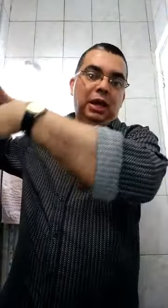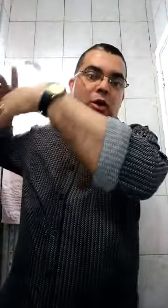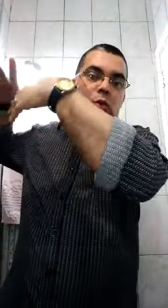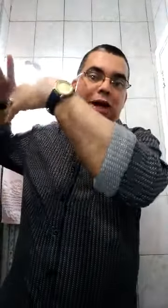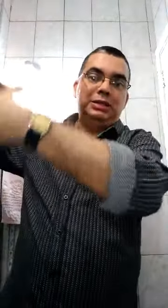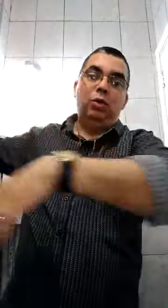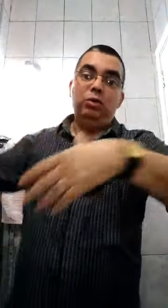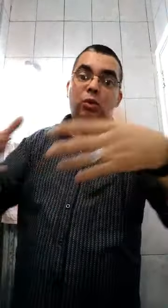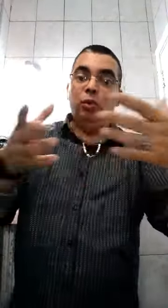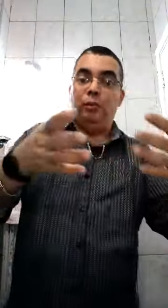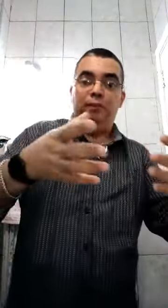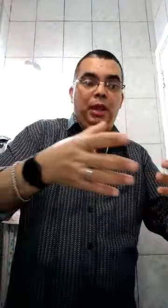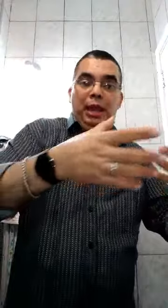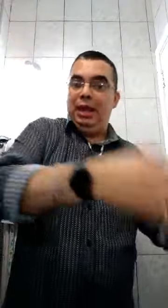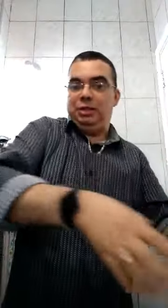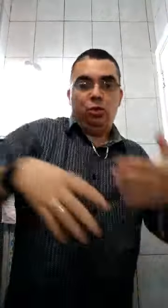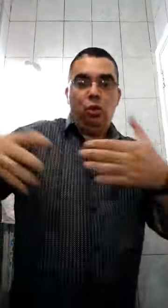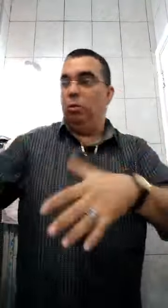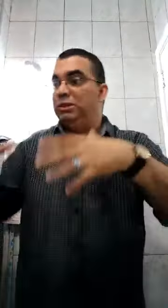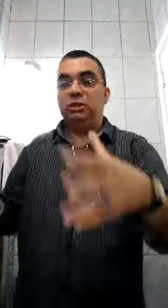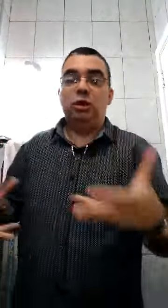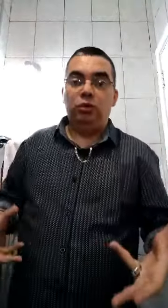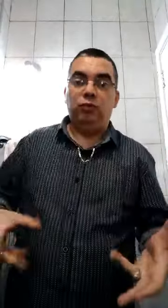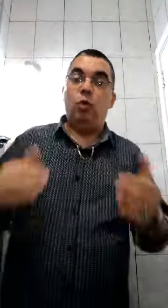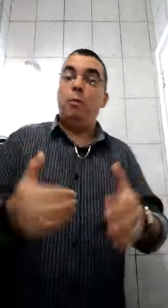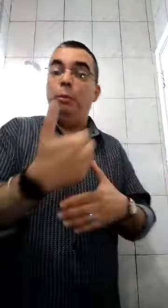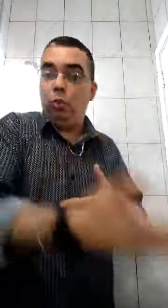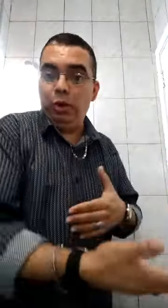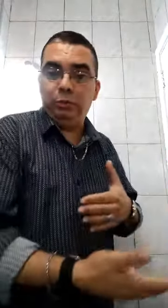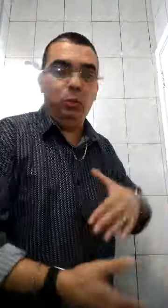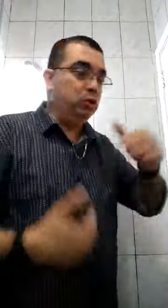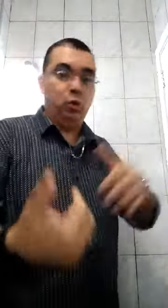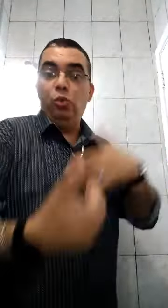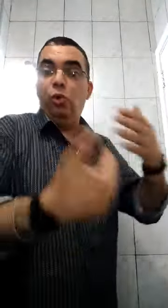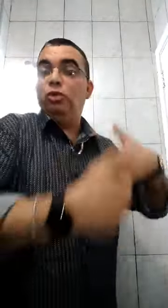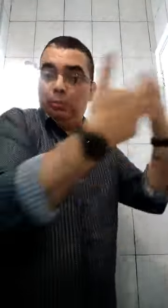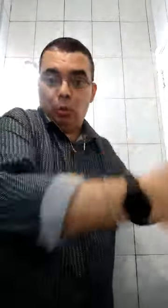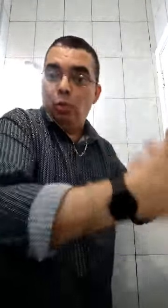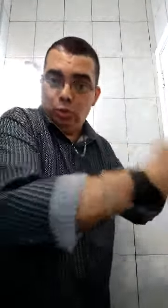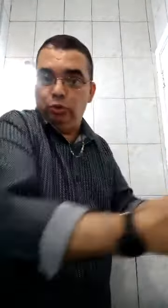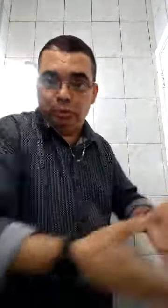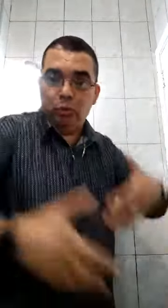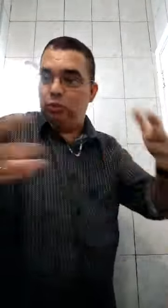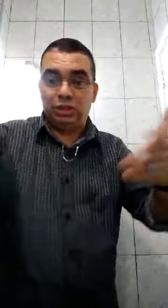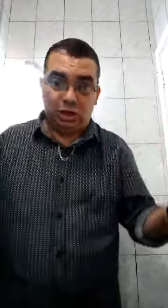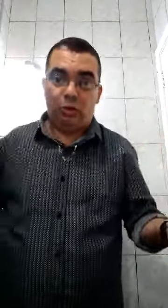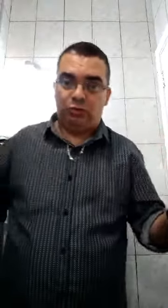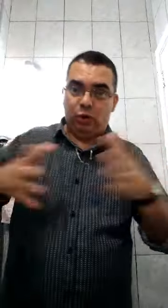o casal ou o hétero ou o homem, seja lá o que for, como procura a esposa ou o outro que procura o esposo, seja lá o que for,